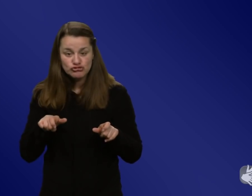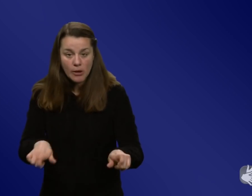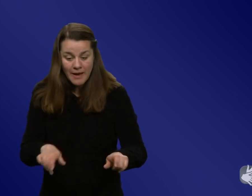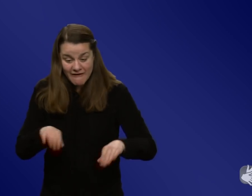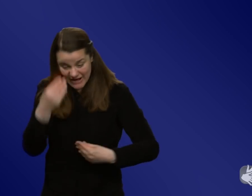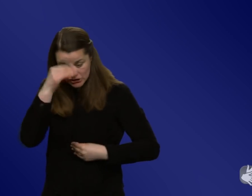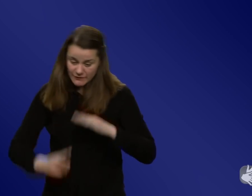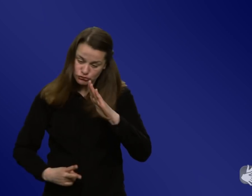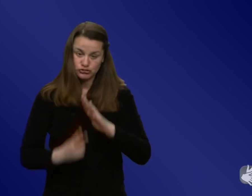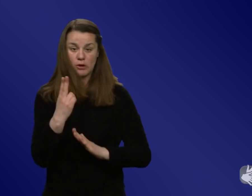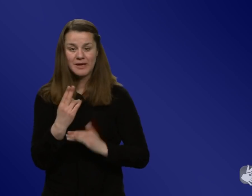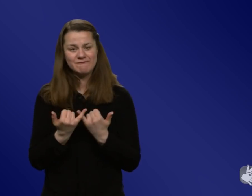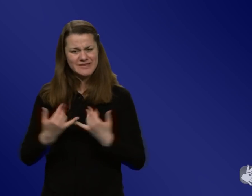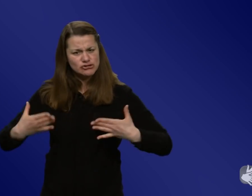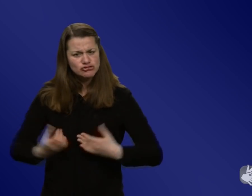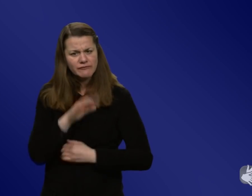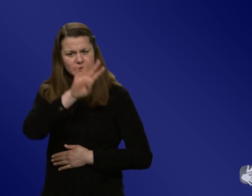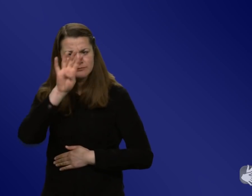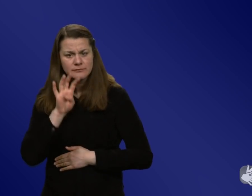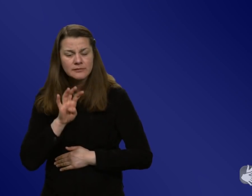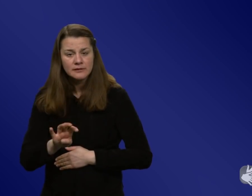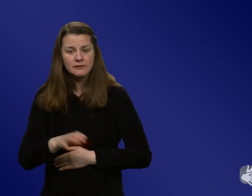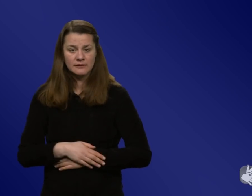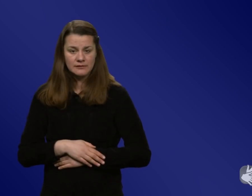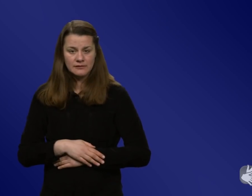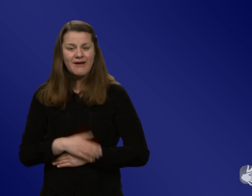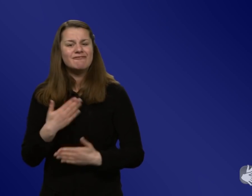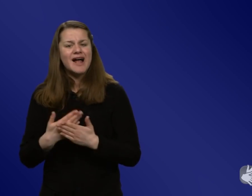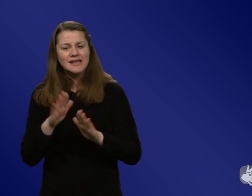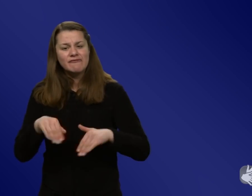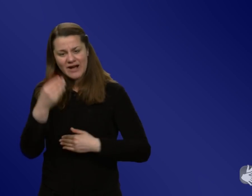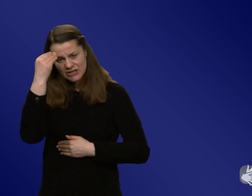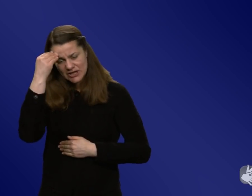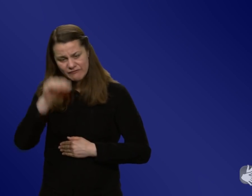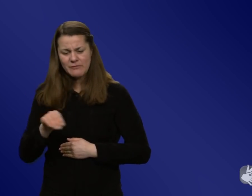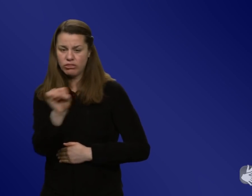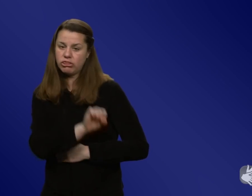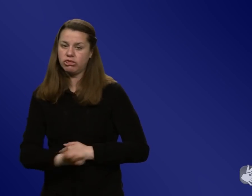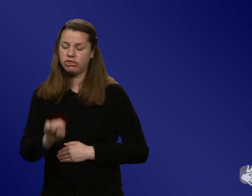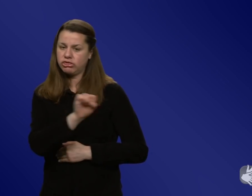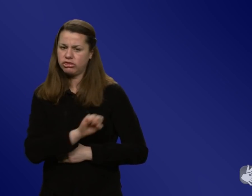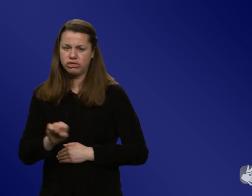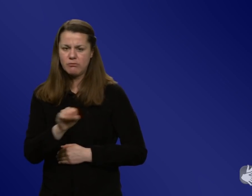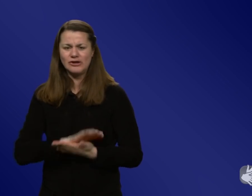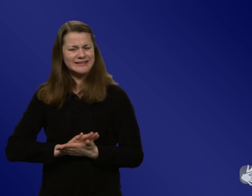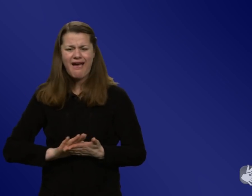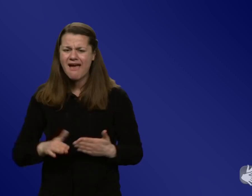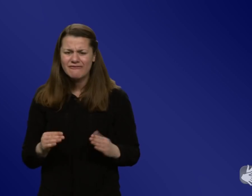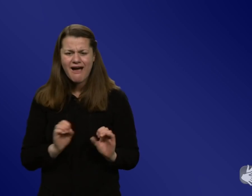zu stoppen, weil die ja, die Fehlinformationen auch sehr pseudowissenschaftlich daherkam, also noch nicht mal besonders einfach und deswegen für manche vielleicht Vertrauen